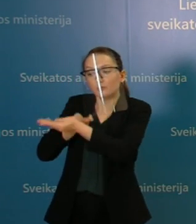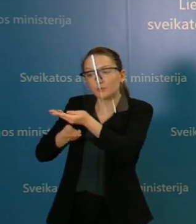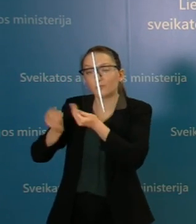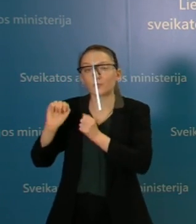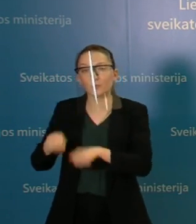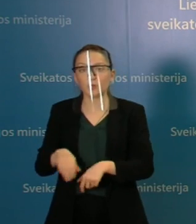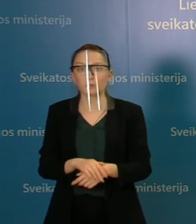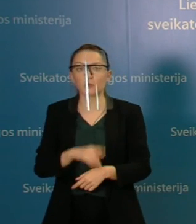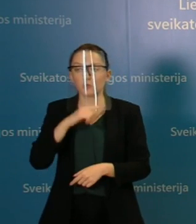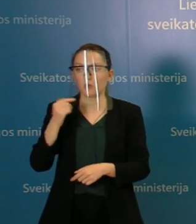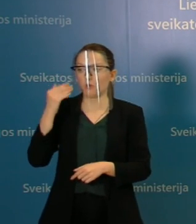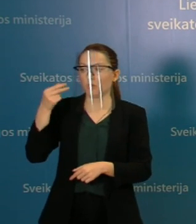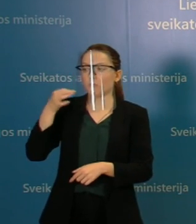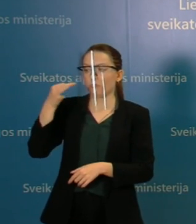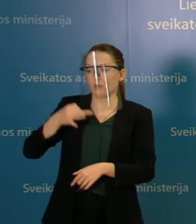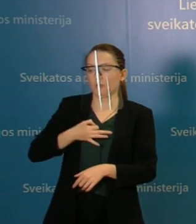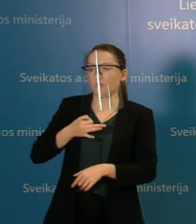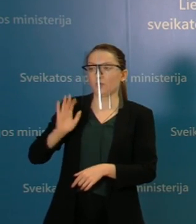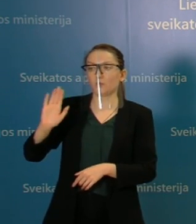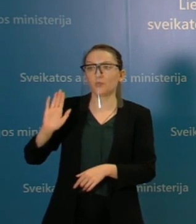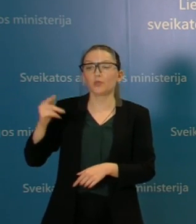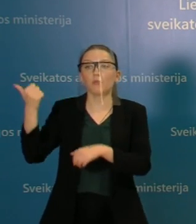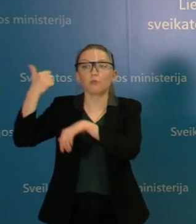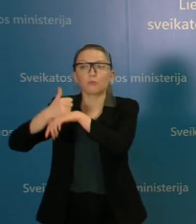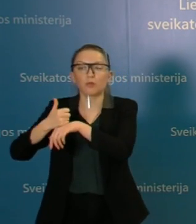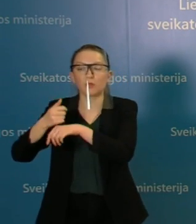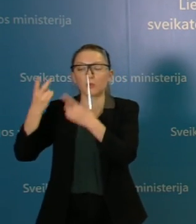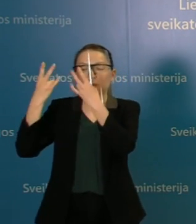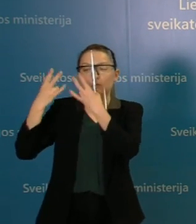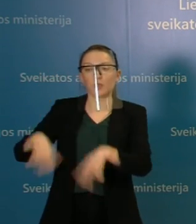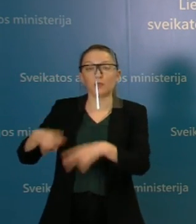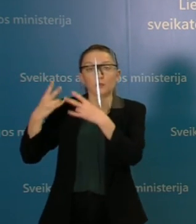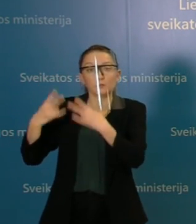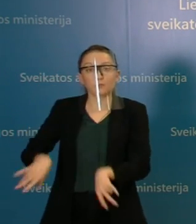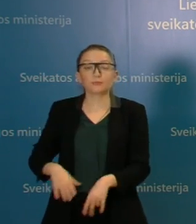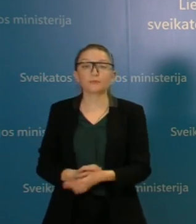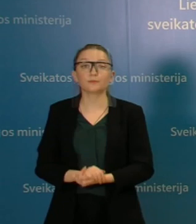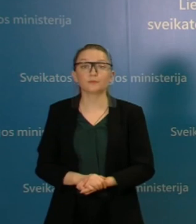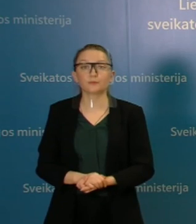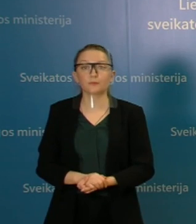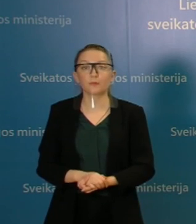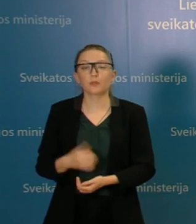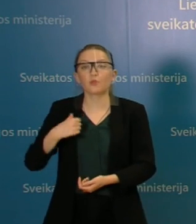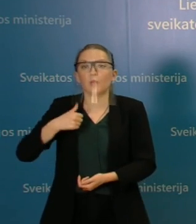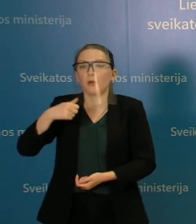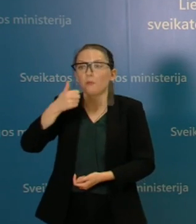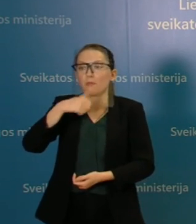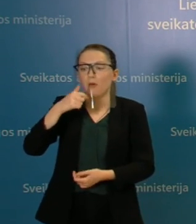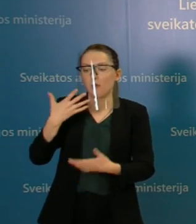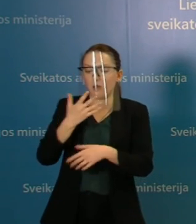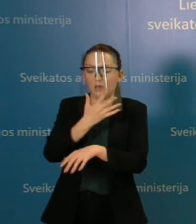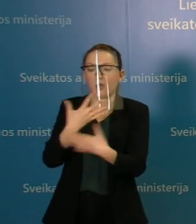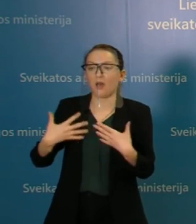Ir gavom labai aišku pasakymą iš būsimos premjerės, kad to nereikia, kad tai yra bandymas nusimesti